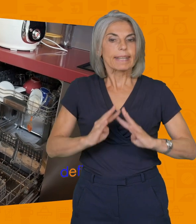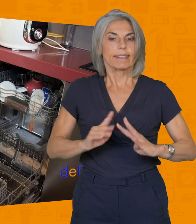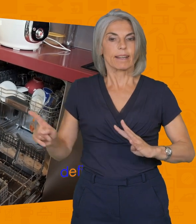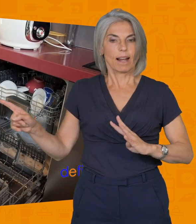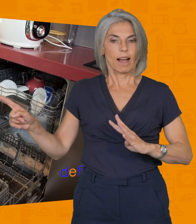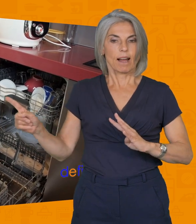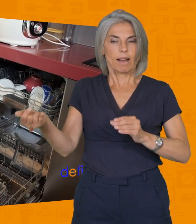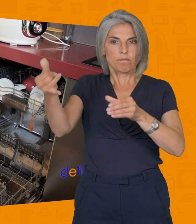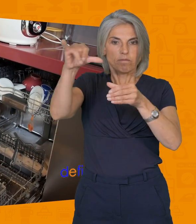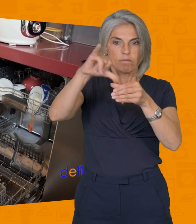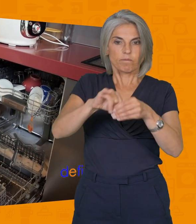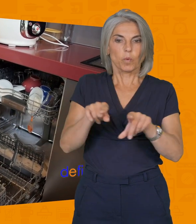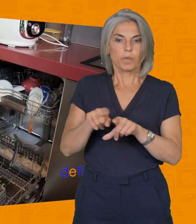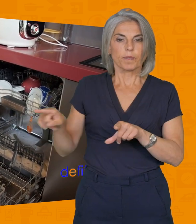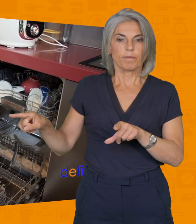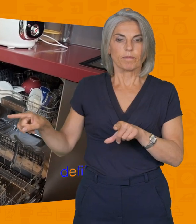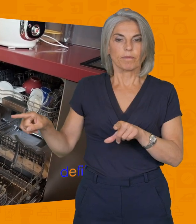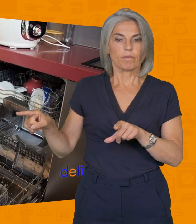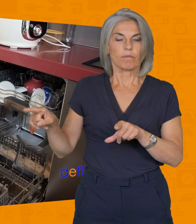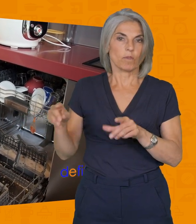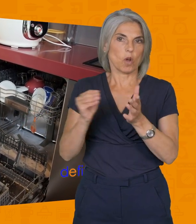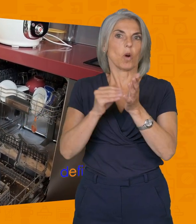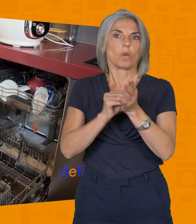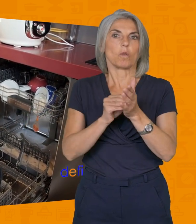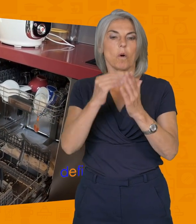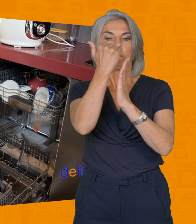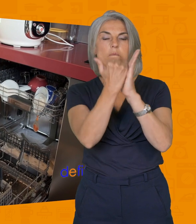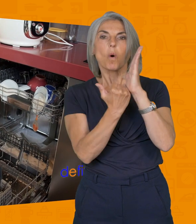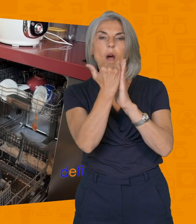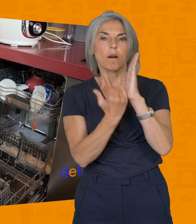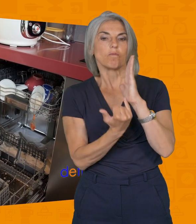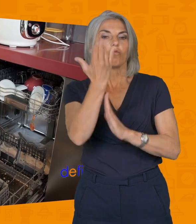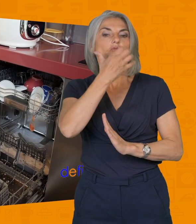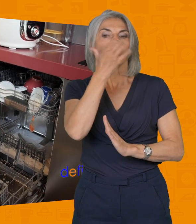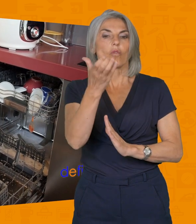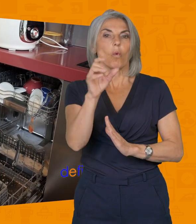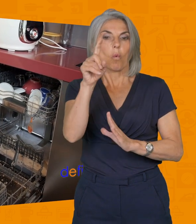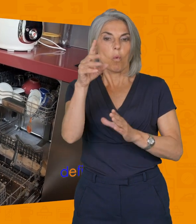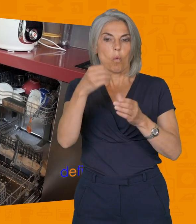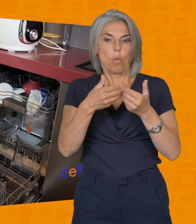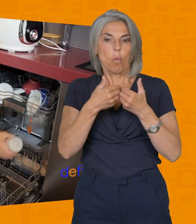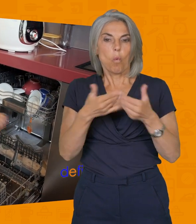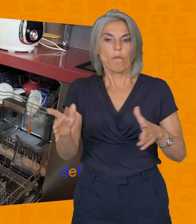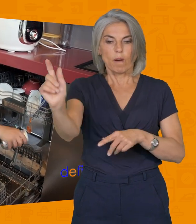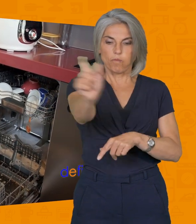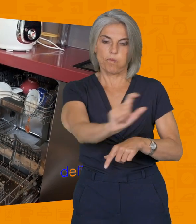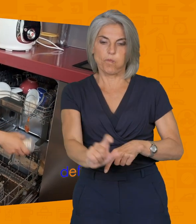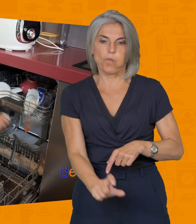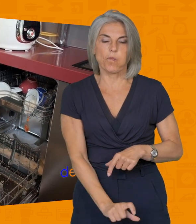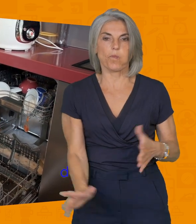détartrant de votre lave-vaisselle. Vous mettez de nouveau à votre programme supérieur. Quand il a pris l'eau, vous ouvrez ceci. Vous venez le répandre dans